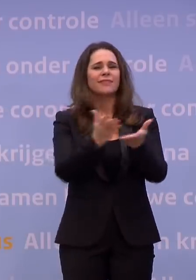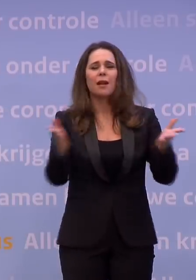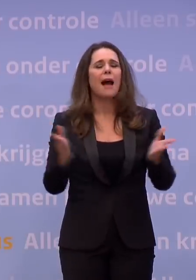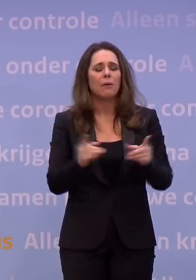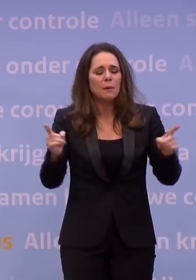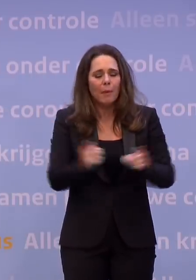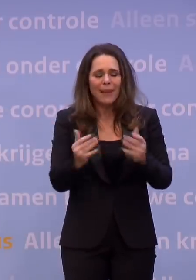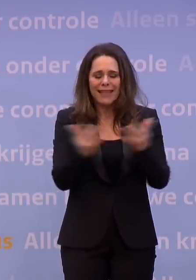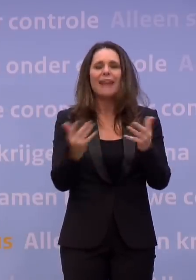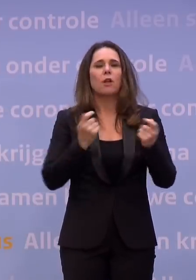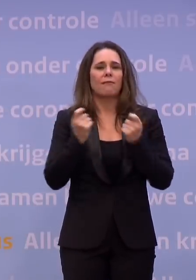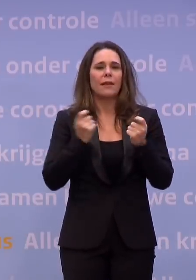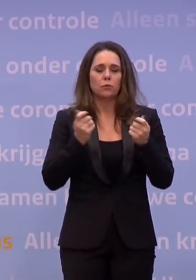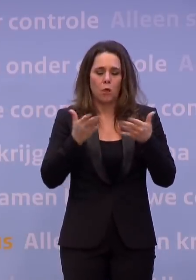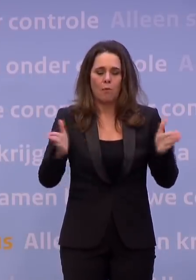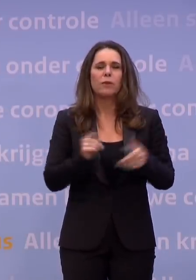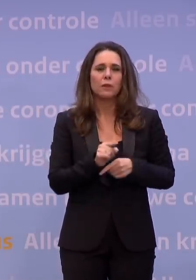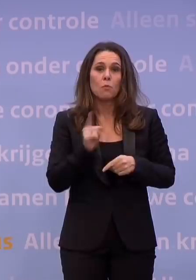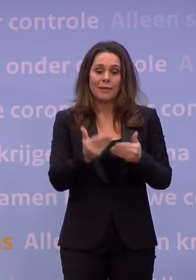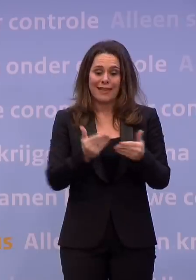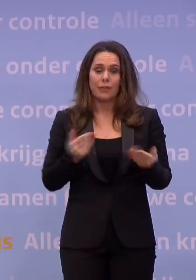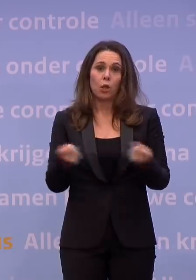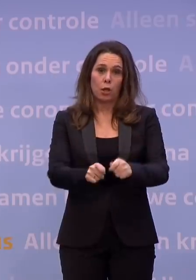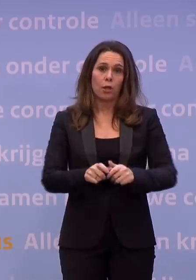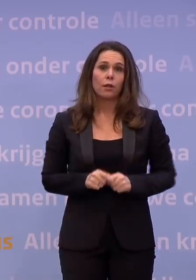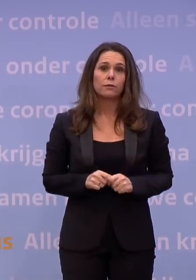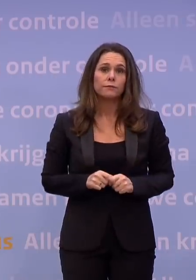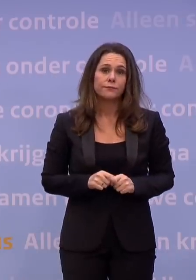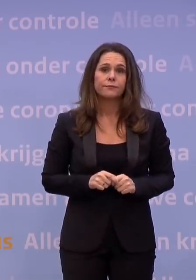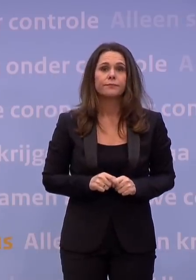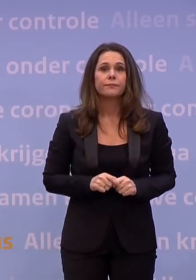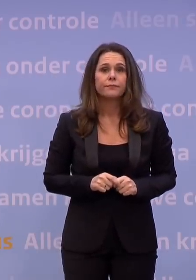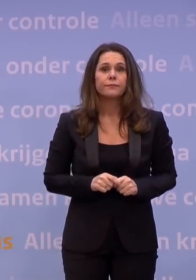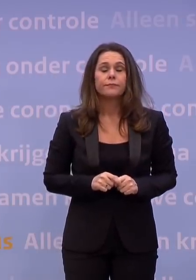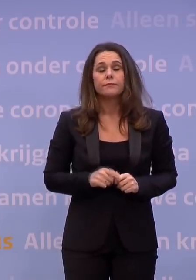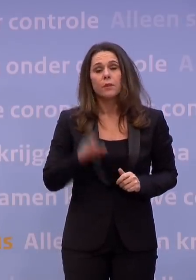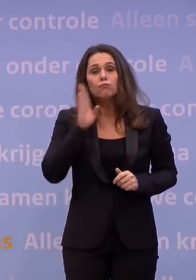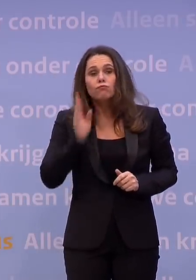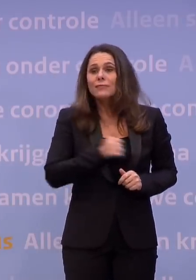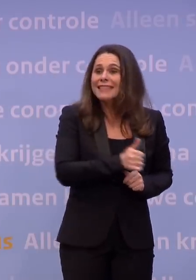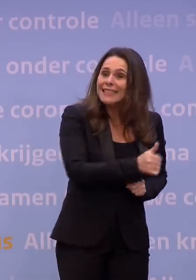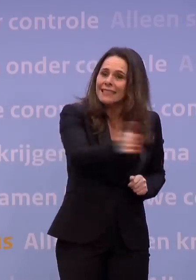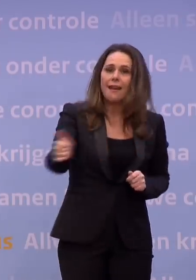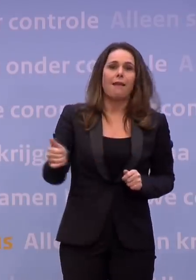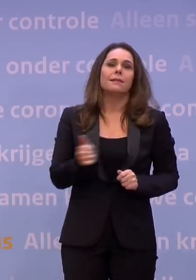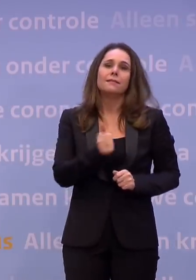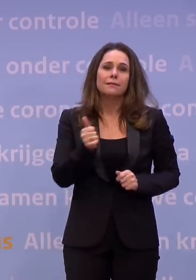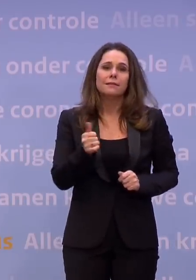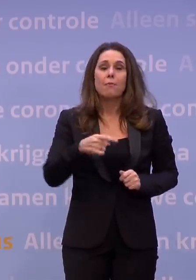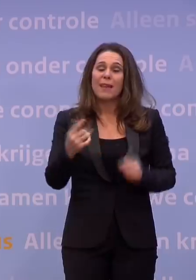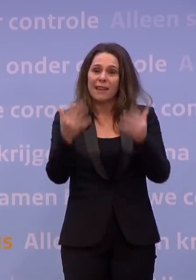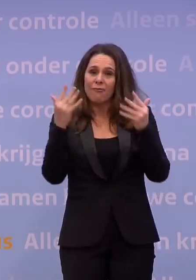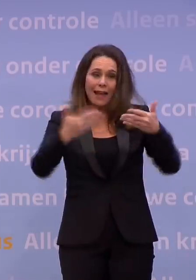is open tot tien uur, dat die uiteraard dan ook eerder moeten sluiten. En daarom roep ik ook iedereen op om wat vaker